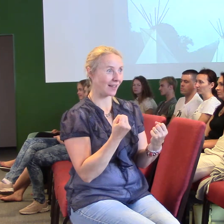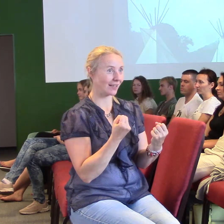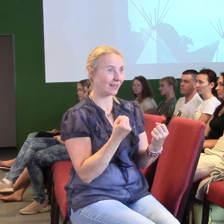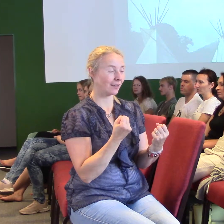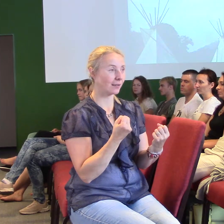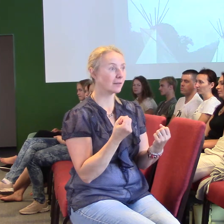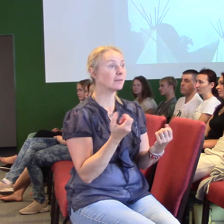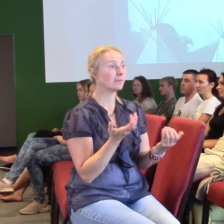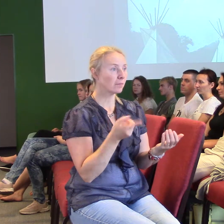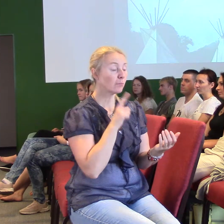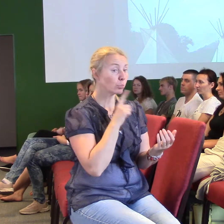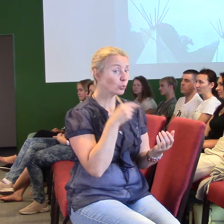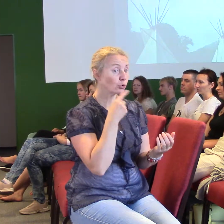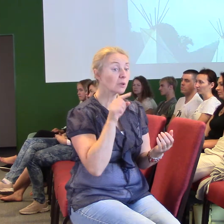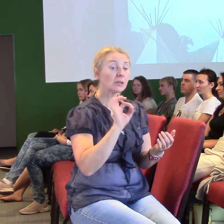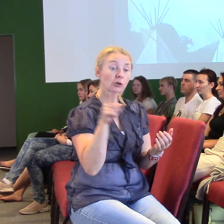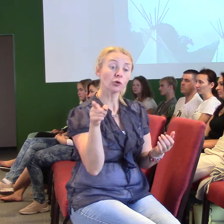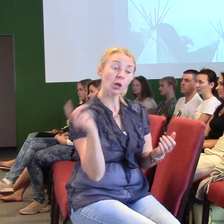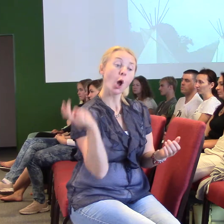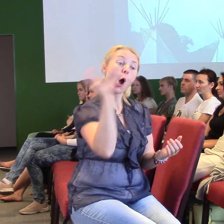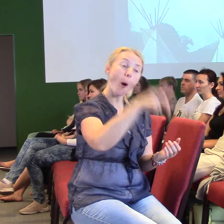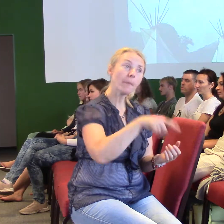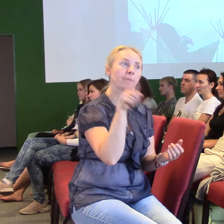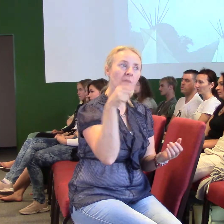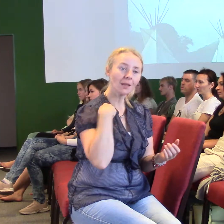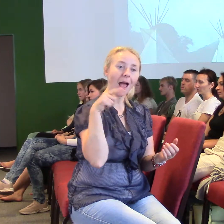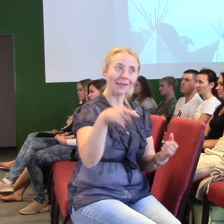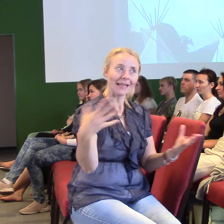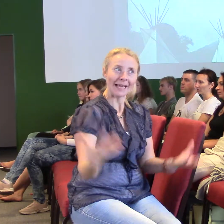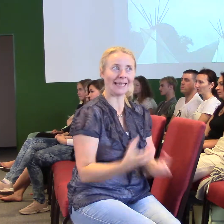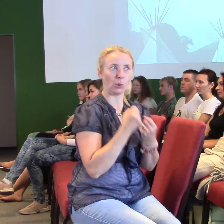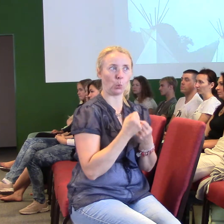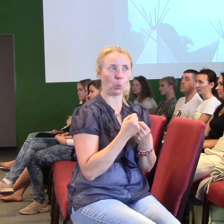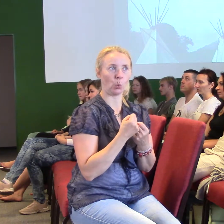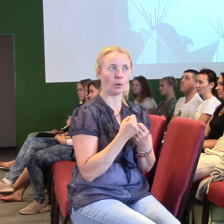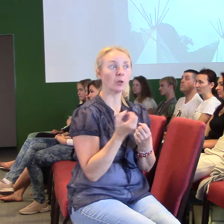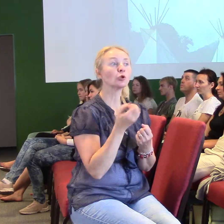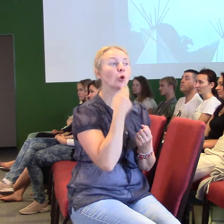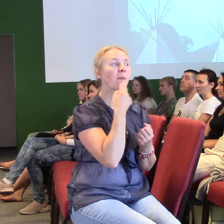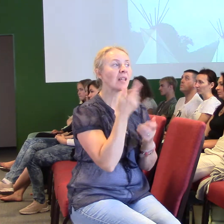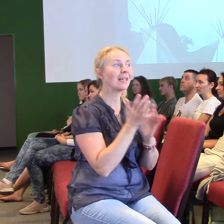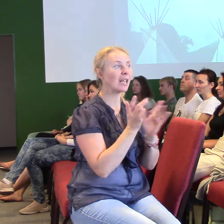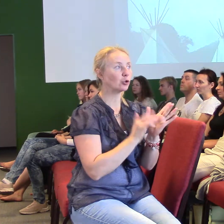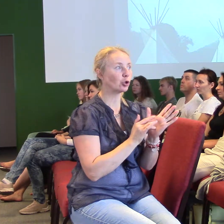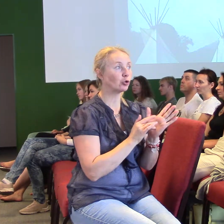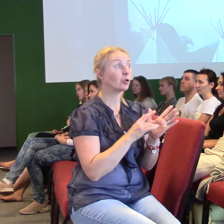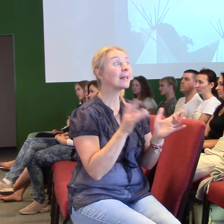Bůh přece říká, že když skočíš, tak on tě přece chytne. A co mu říká Ježíš? Ježíš bere ten meč a říká,